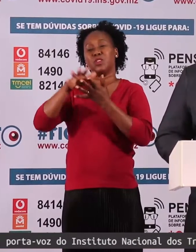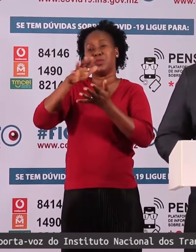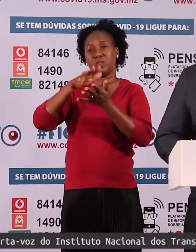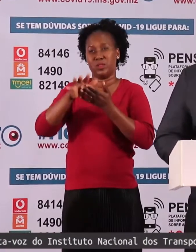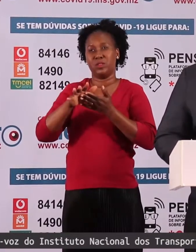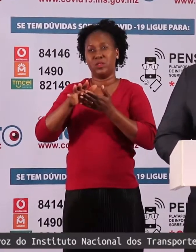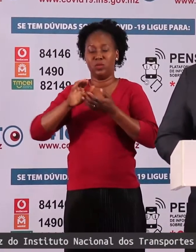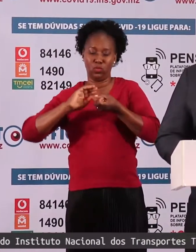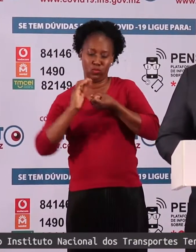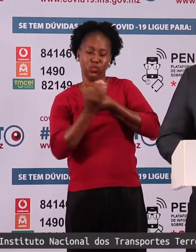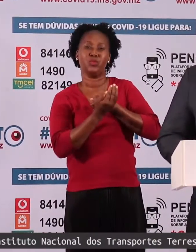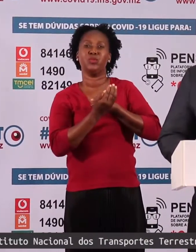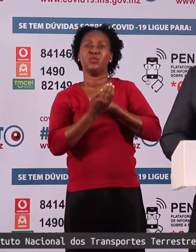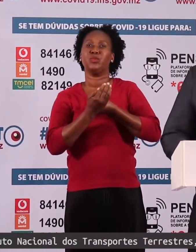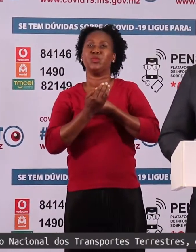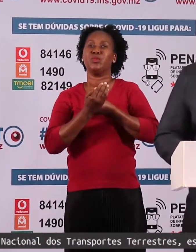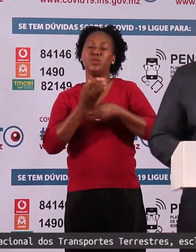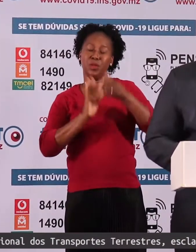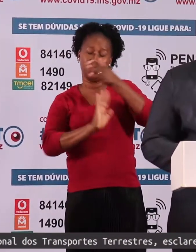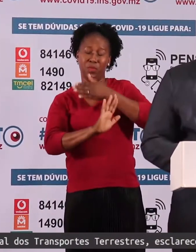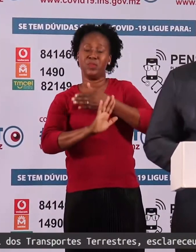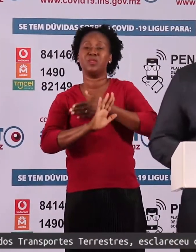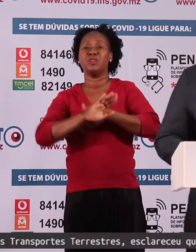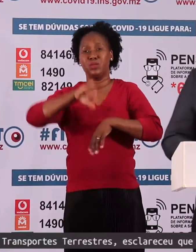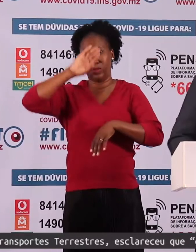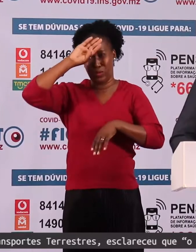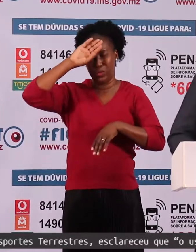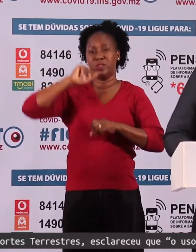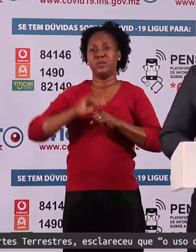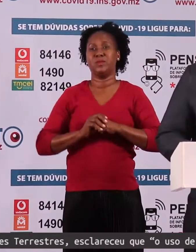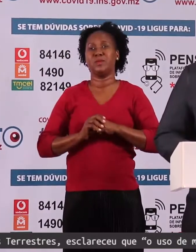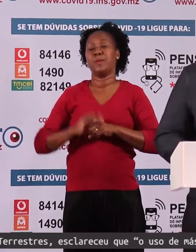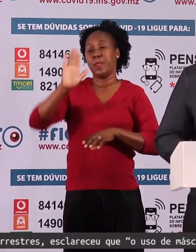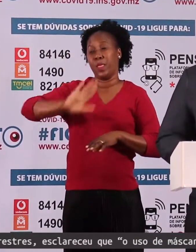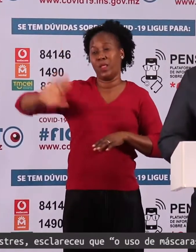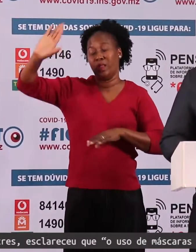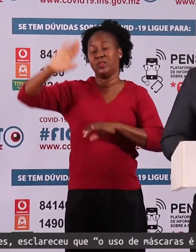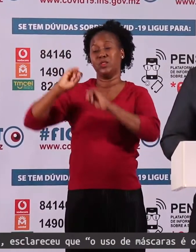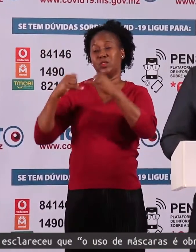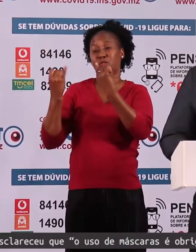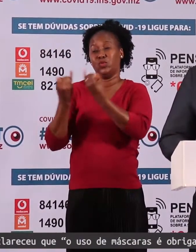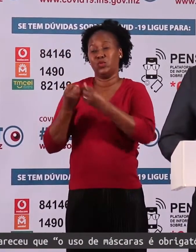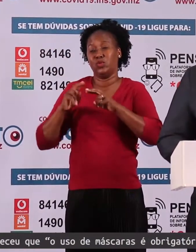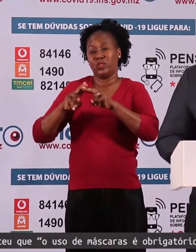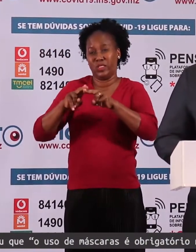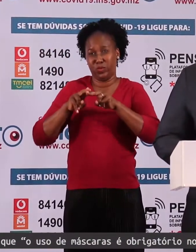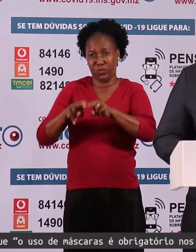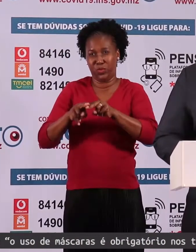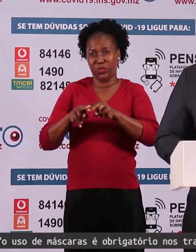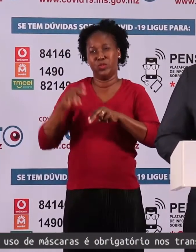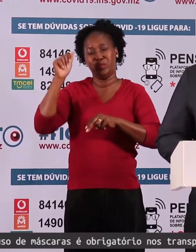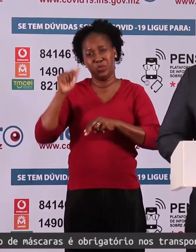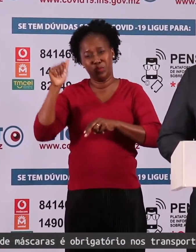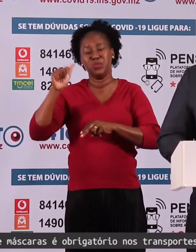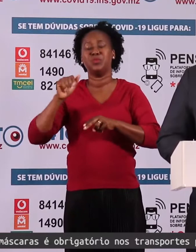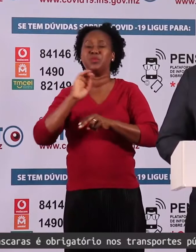proteção desta pandemia. E nesses termos, o Instituto Nacional de Transportes Terrestres exorta a todos os